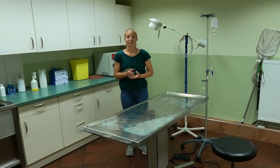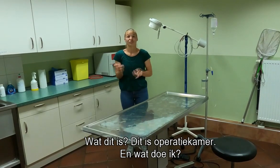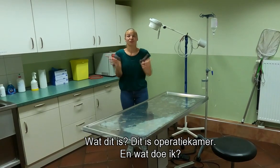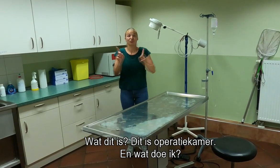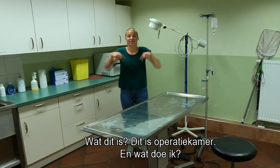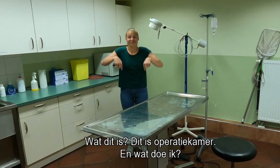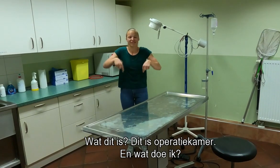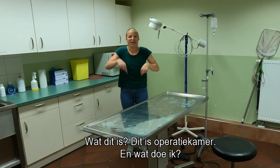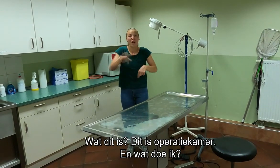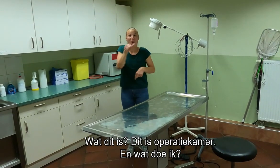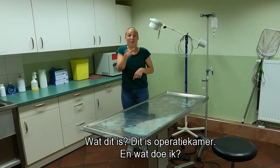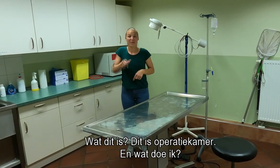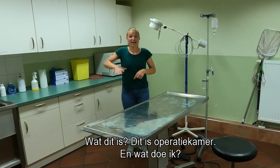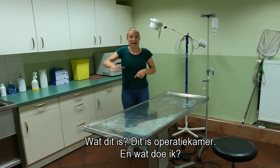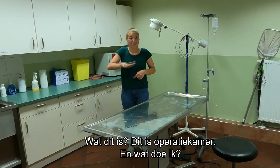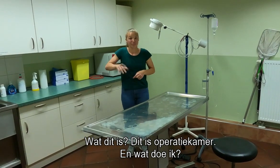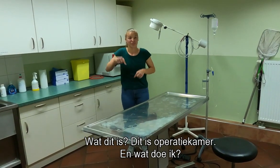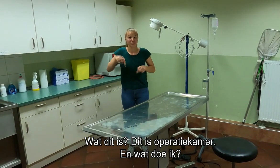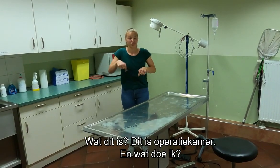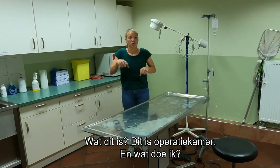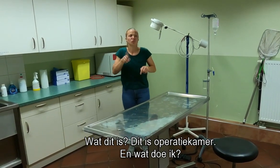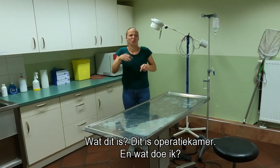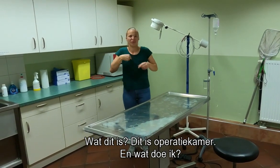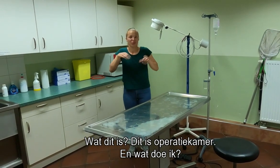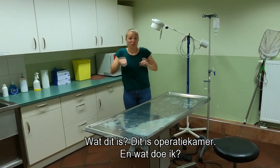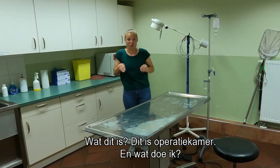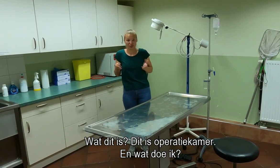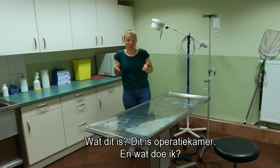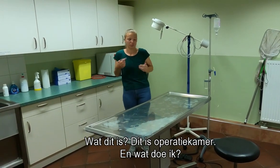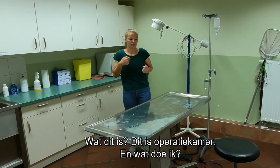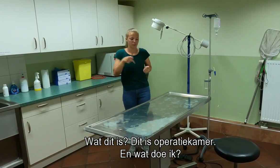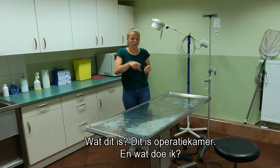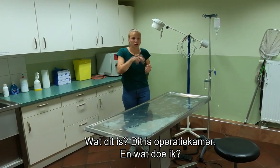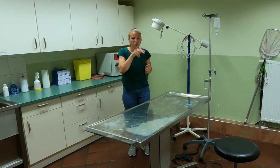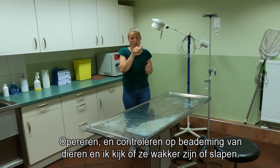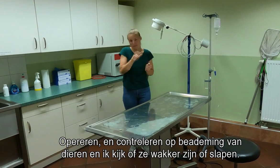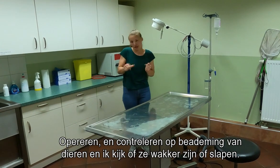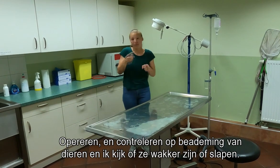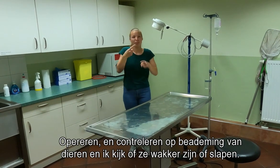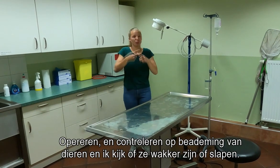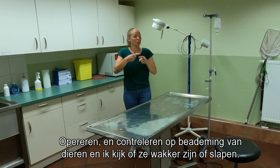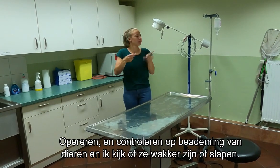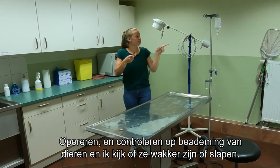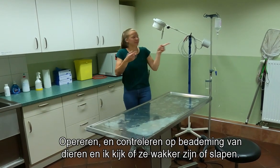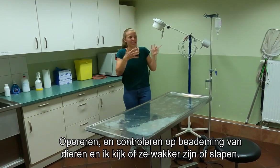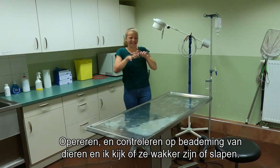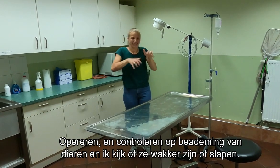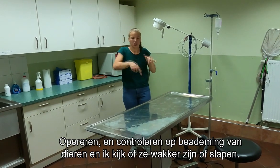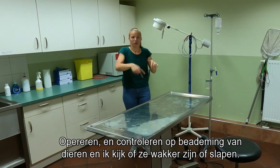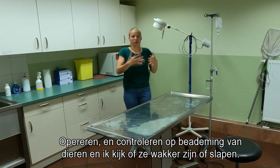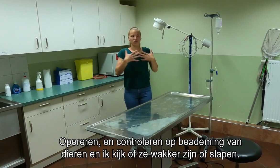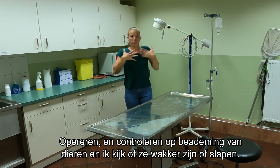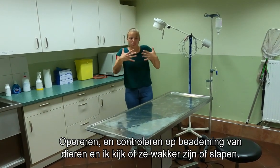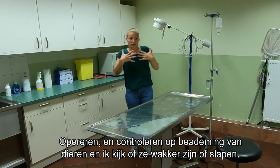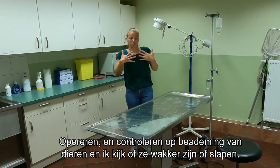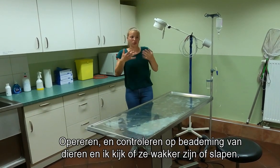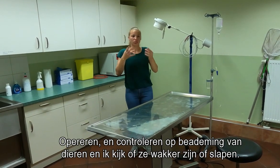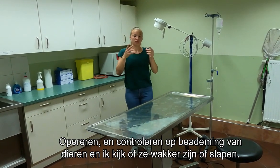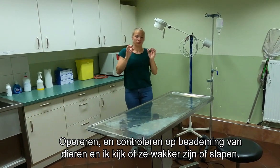Wat dit is? Dit is de operatiekamer. En wat doe ik? Opereren en controleren op beademing van